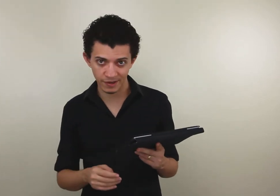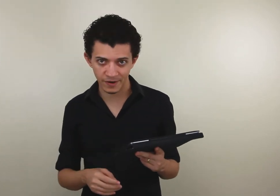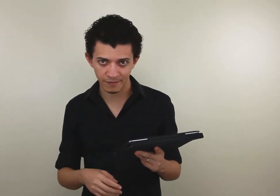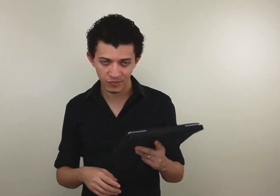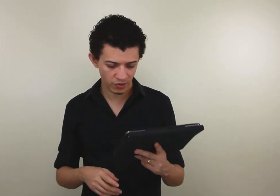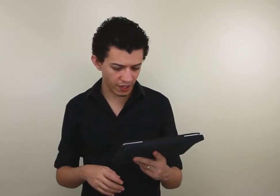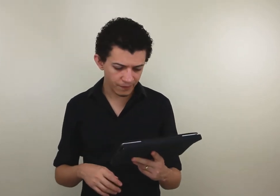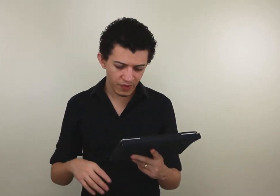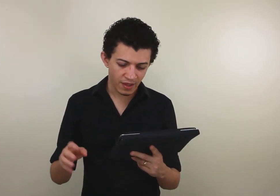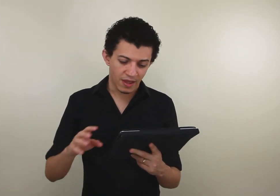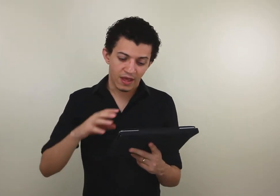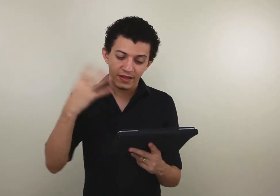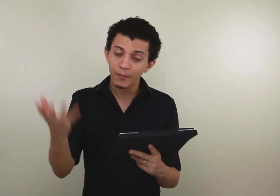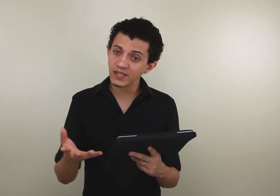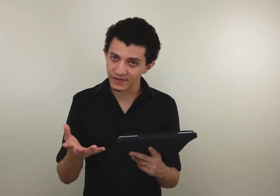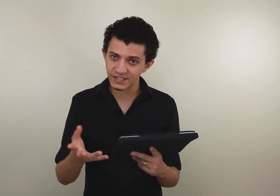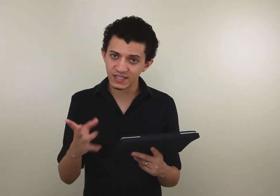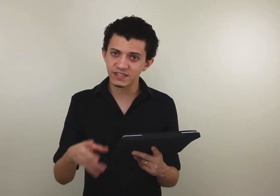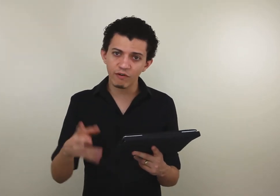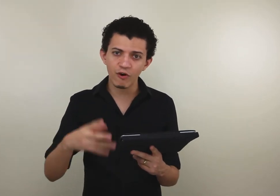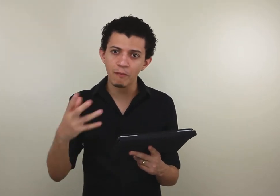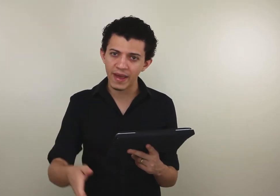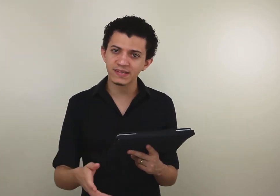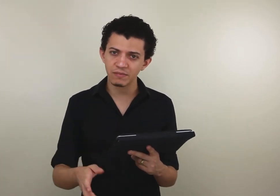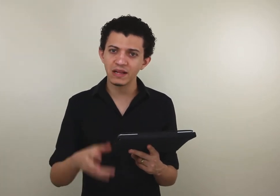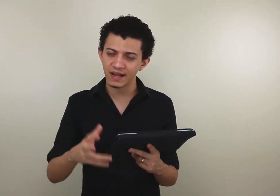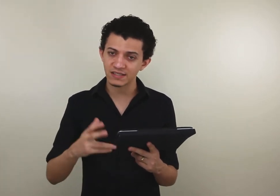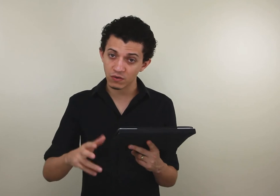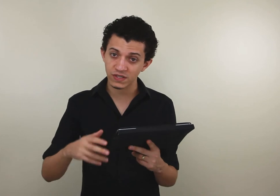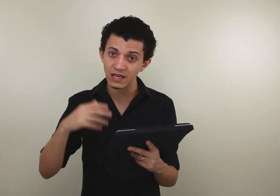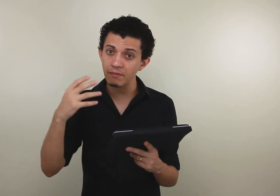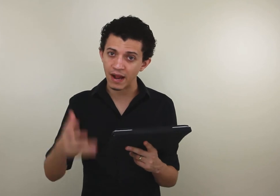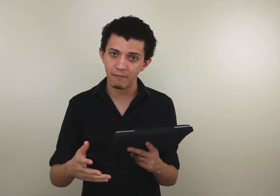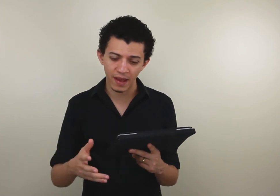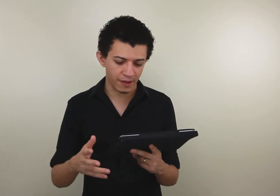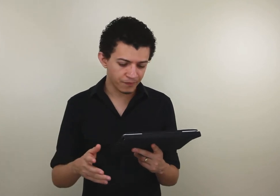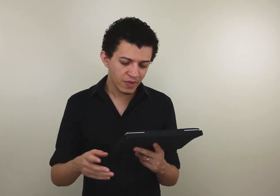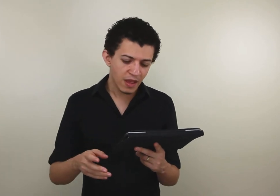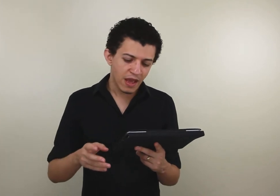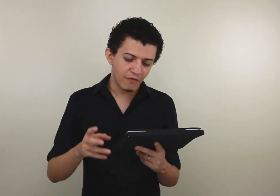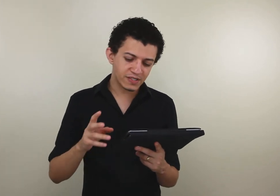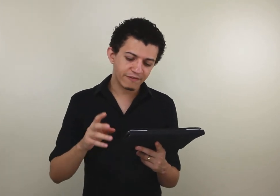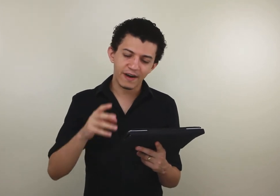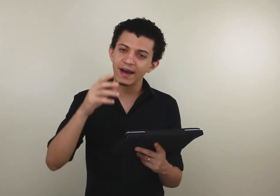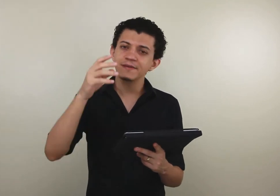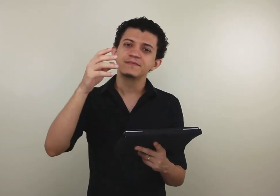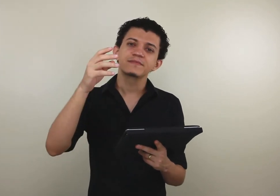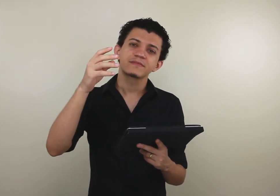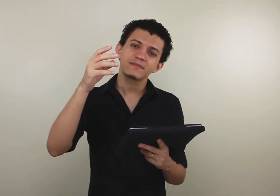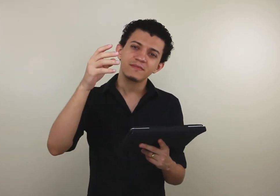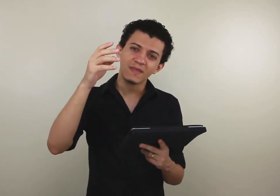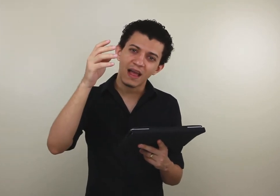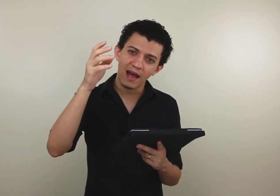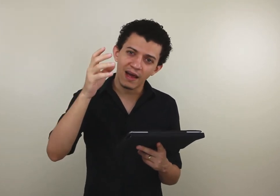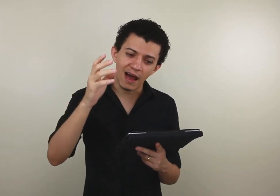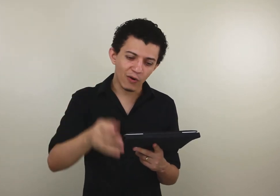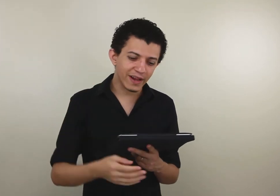semana. Ok? Depois que você já desenvolveu bem essa habilidade, você conseguindo lembrar bem, você vai agora